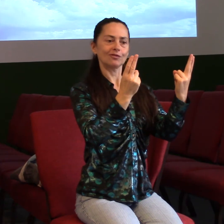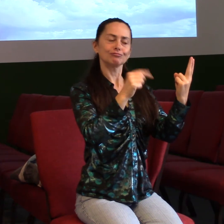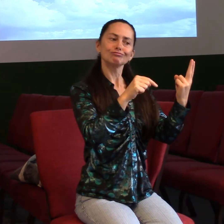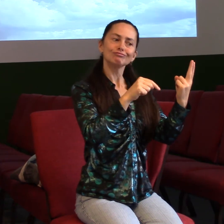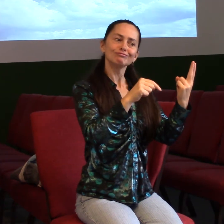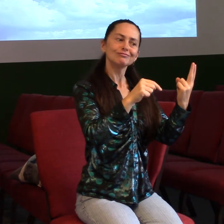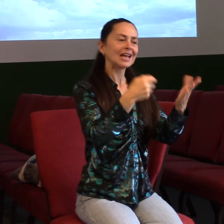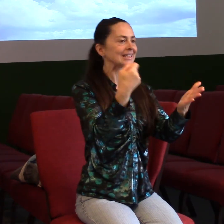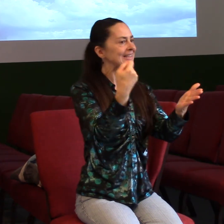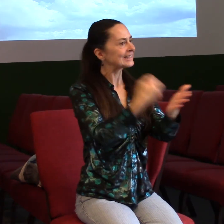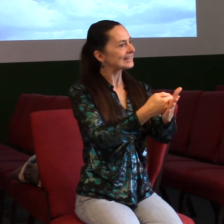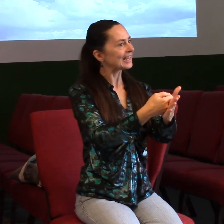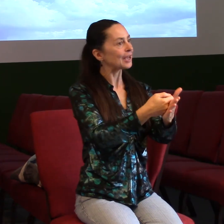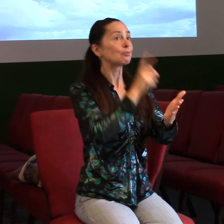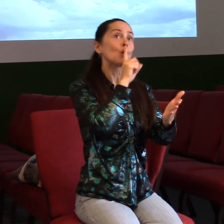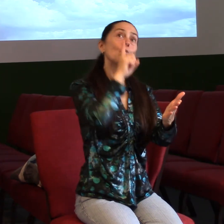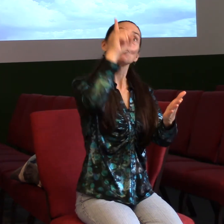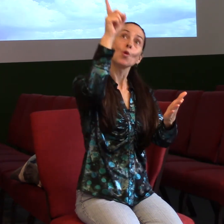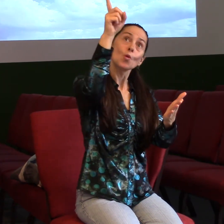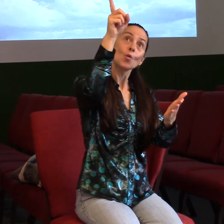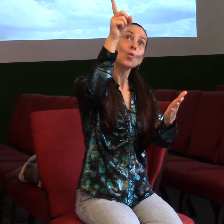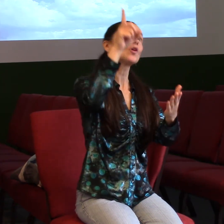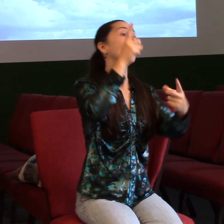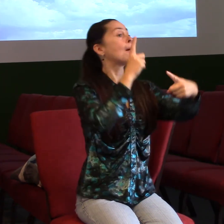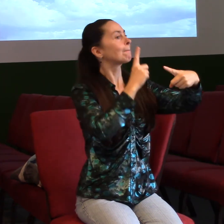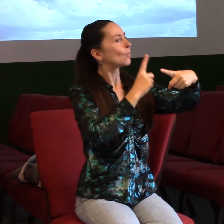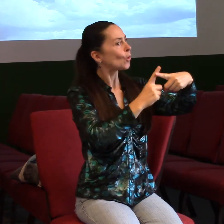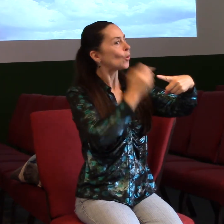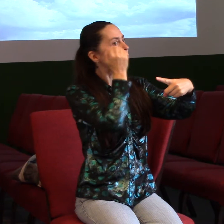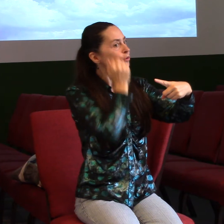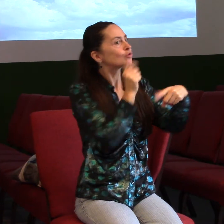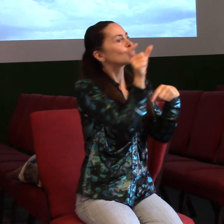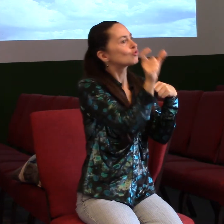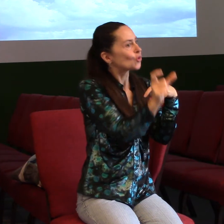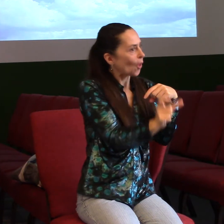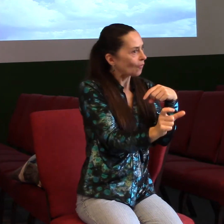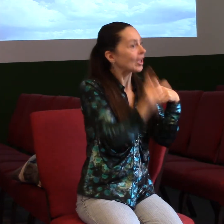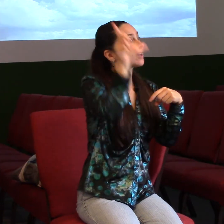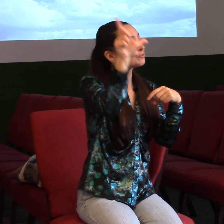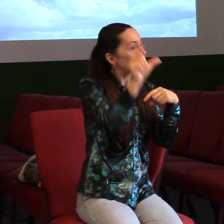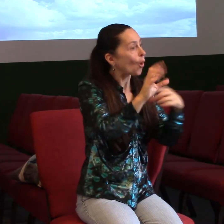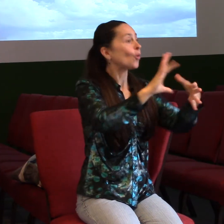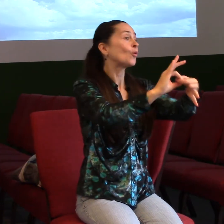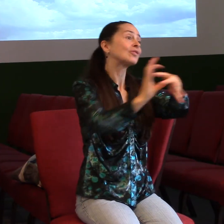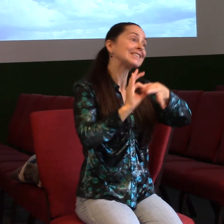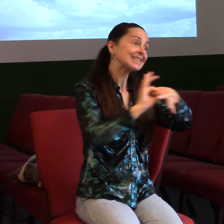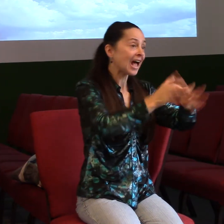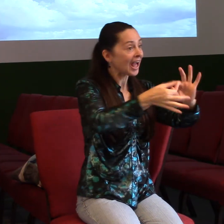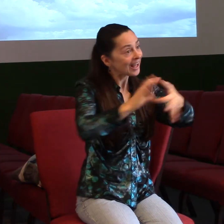zároveň z toho lidského. A Bůh se častokrát projevuje i skrze nás, skrze lidi. I skrze ty úplně obyčejné vztahy. A pro mě, až vám to může